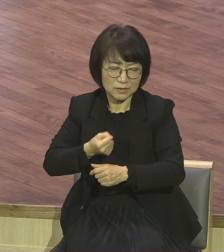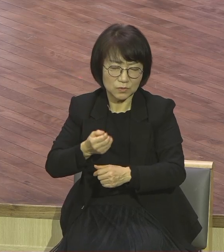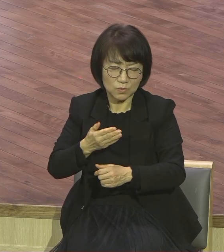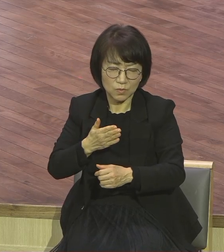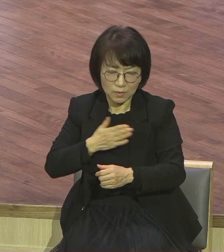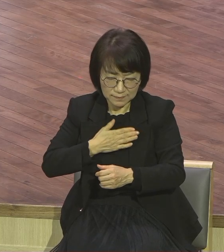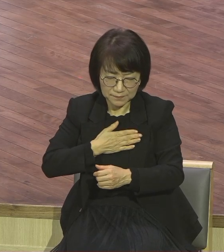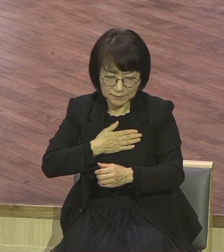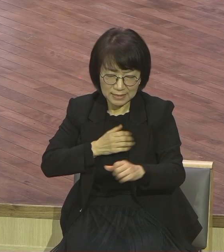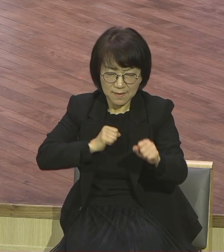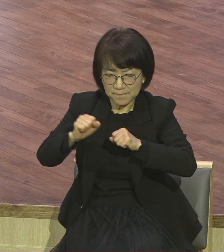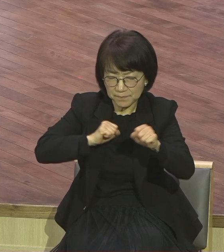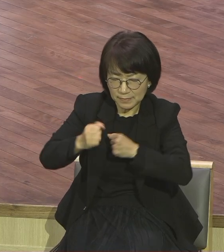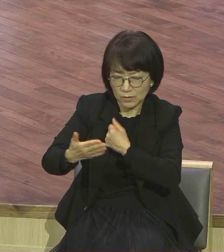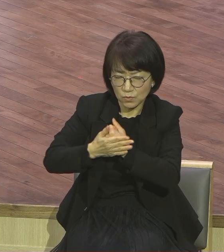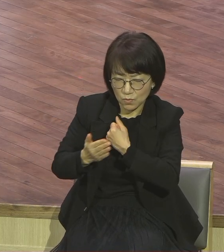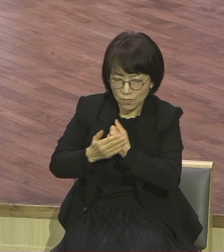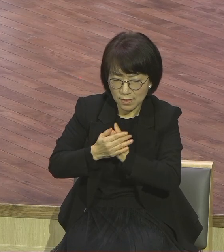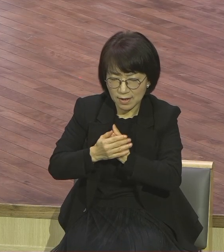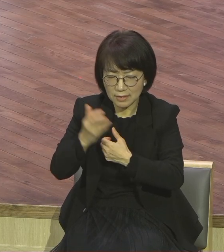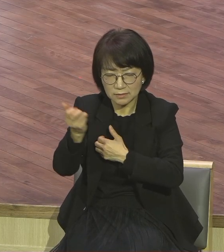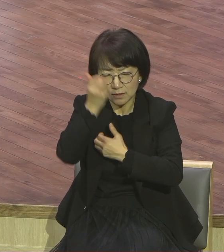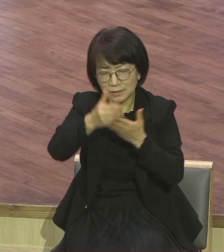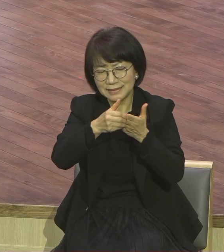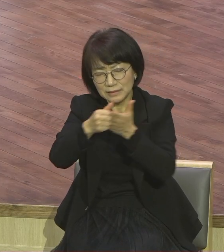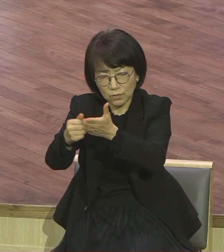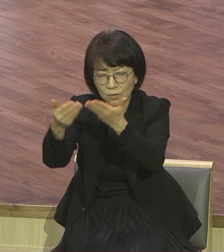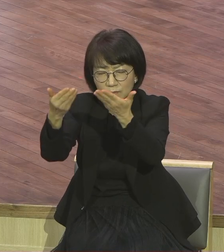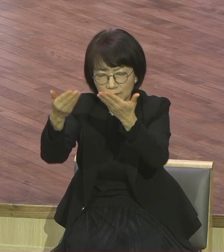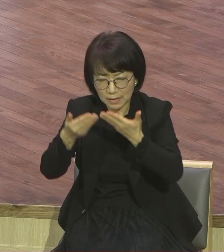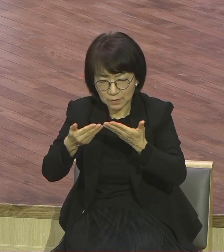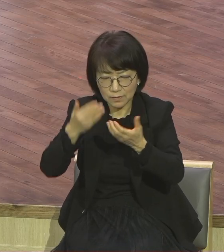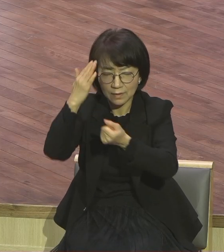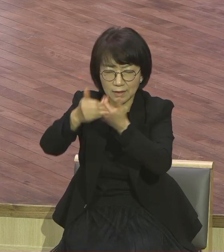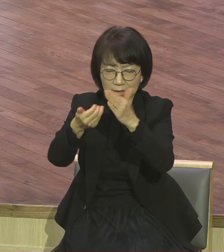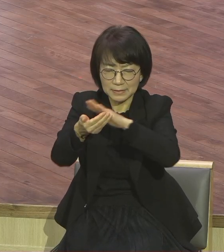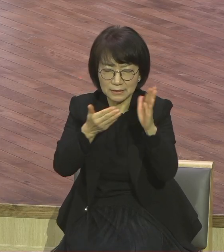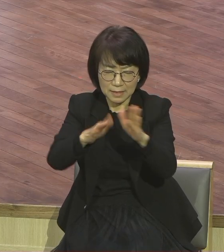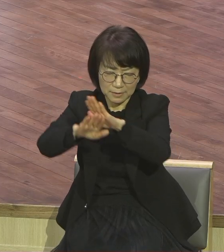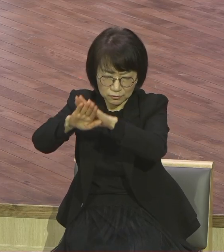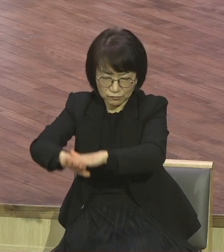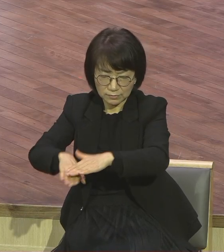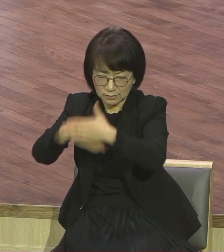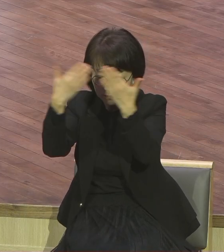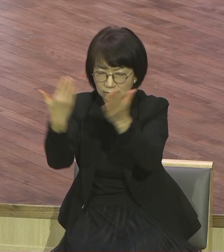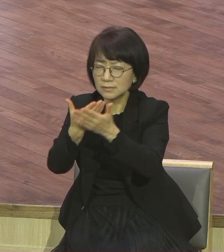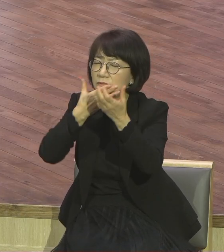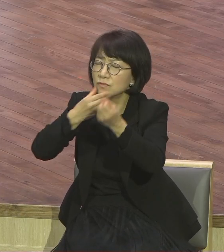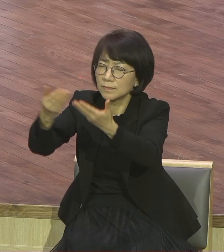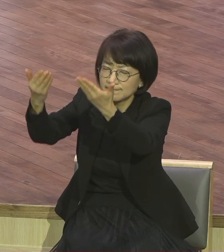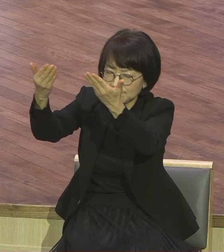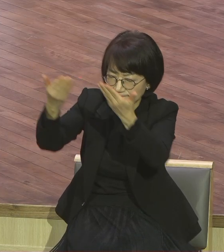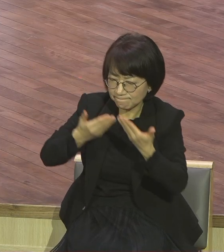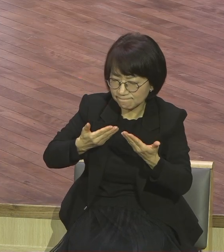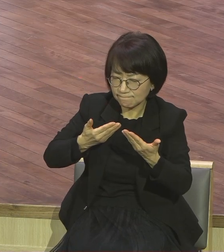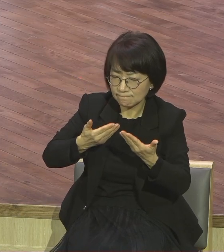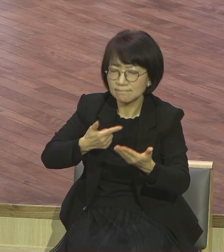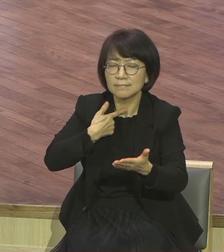사람으로 성령도 받으면서 하나님의 예배에 놓으신 모든 축복을 받고야만은 하나님의 스킬 속에서 하나님의 시간별